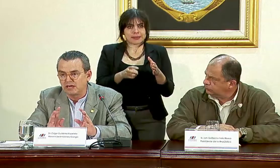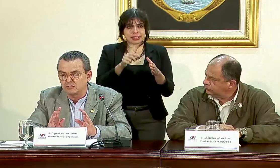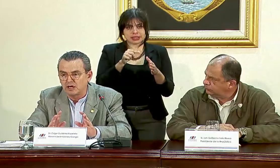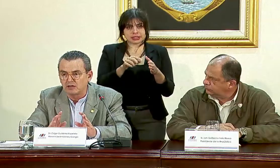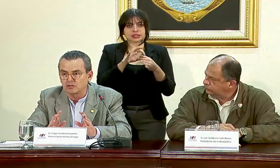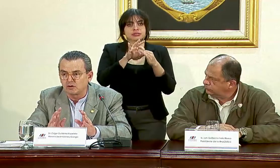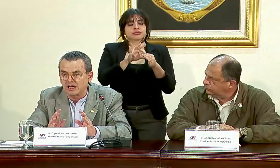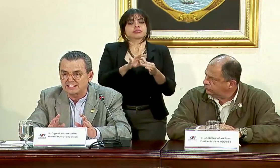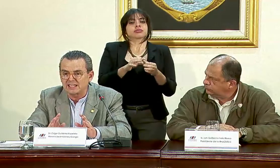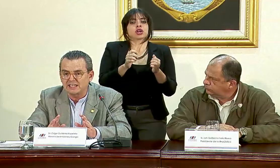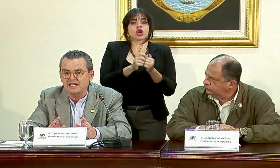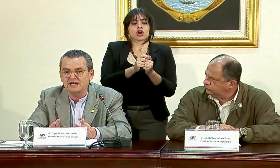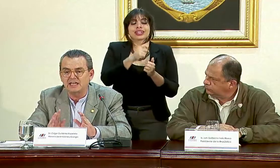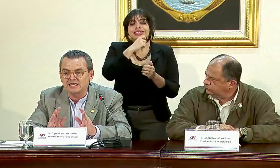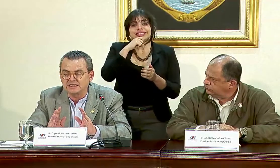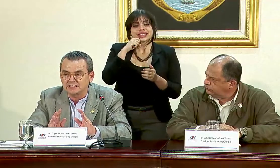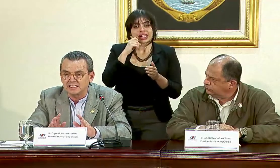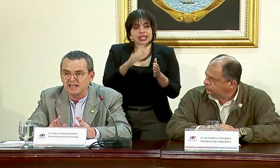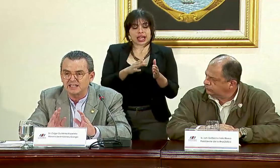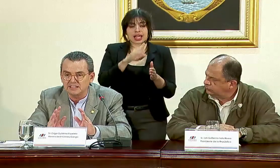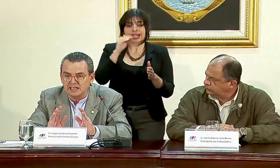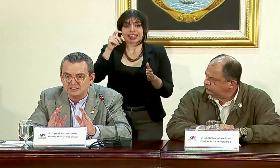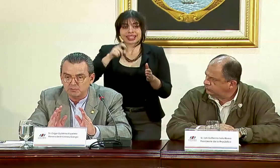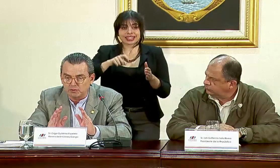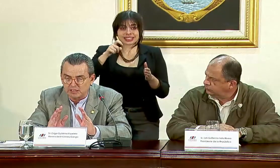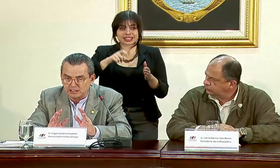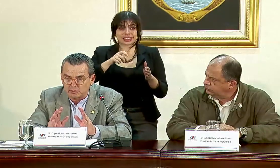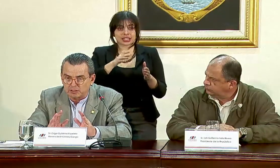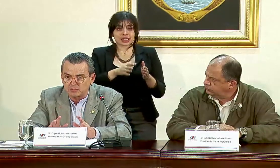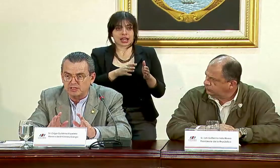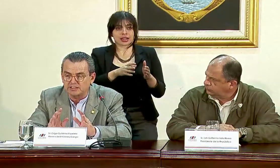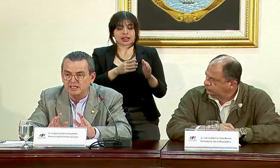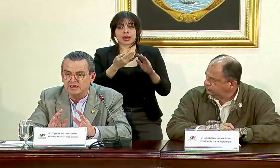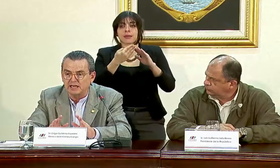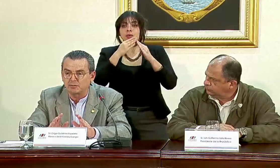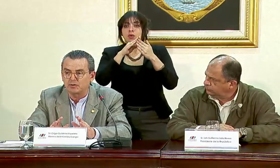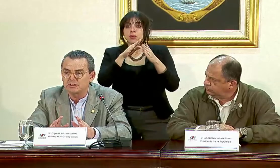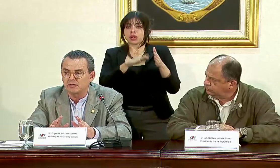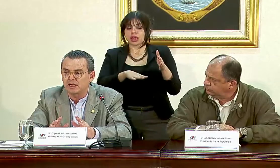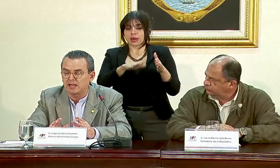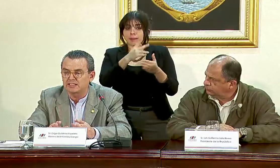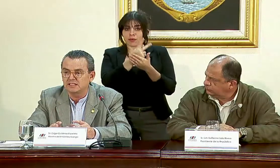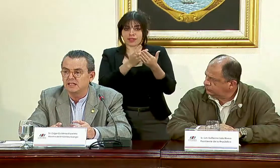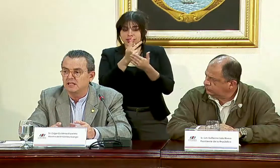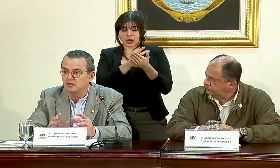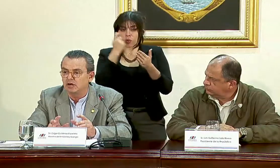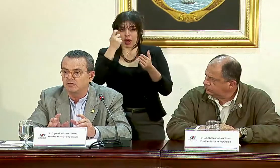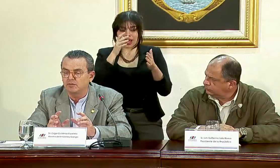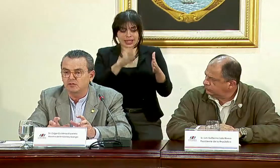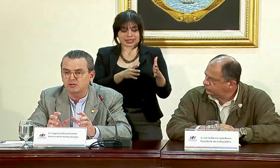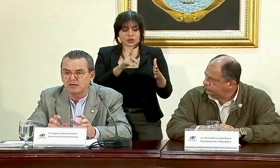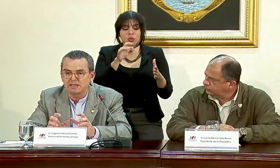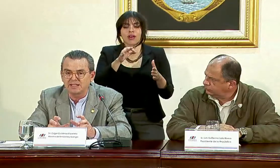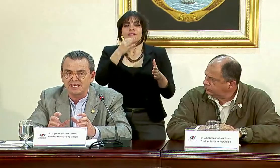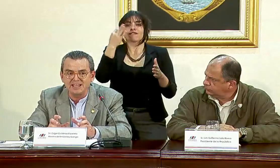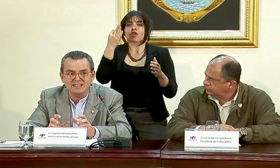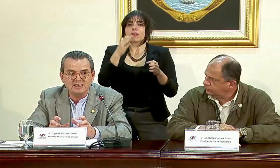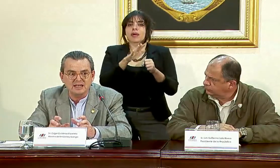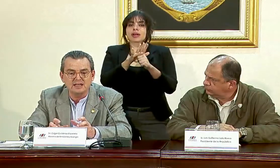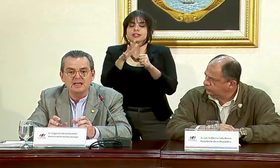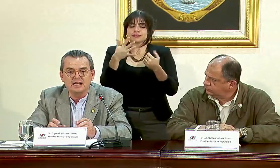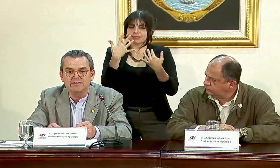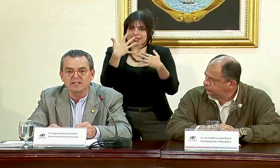relacionados con la sequía y las necesidades de las poblaciones de la provincia de Guanacaste de una forma totalmente